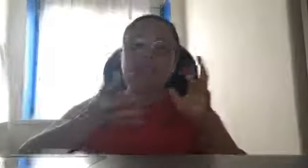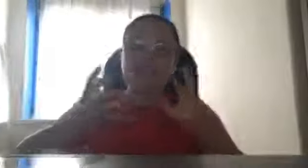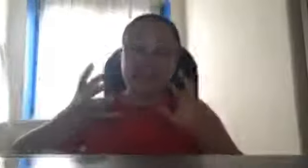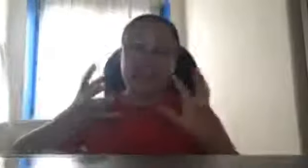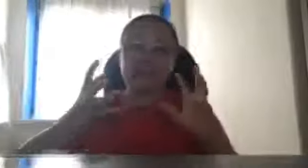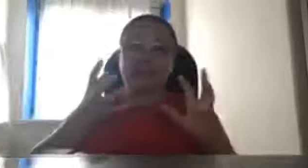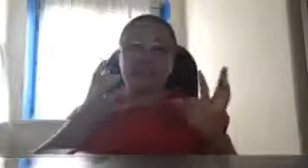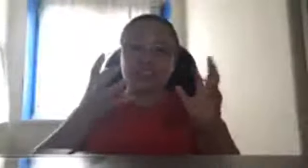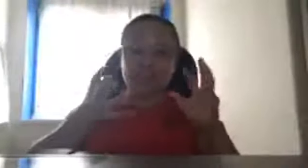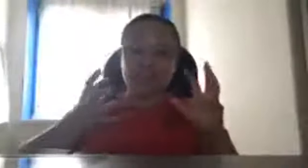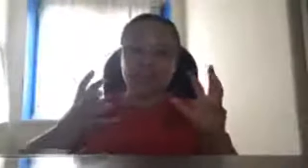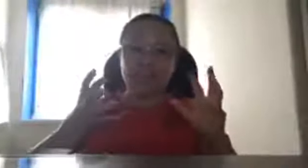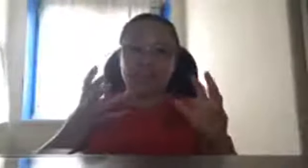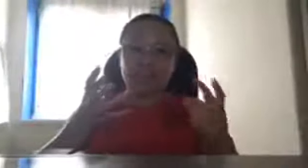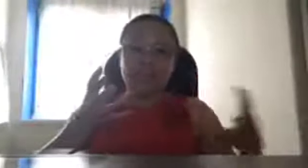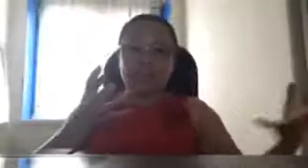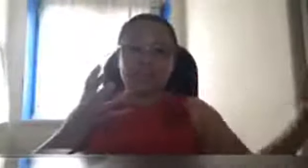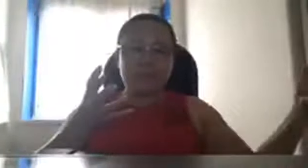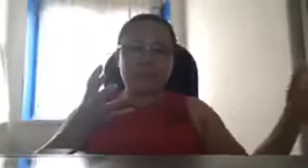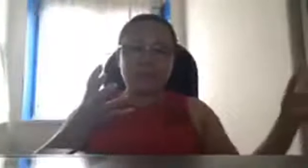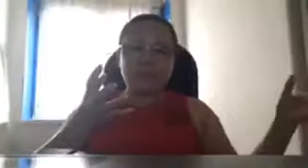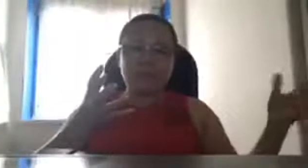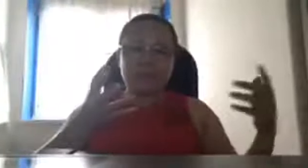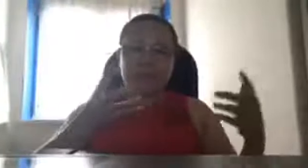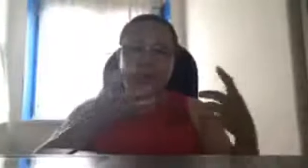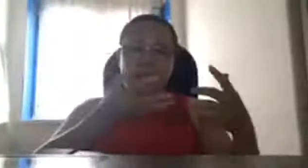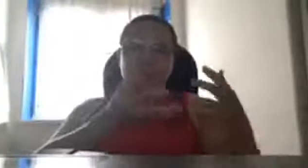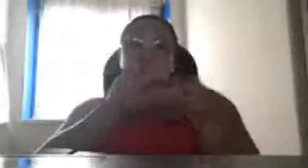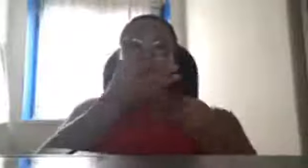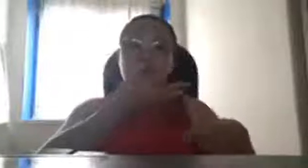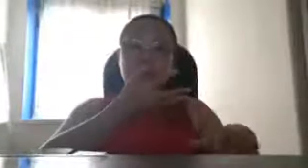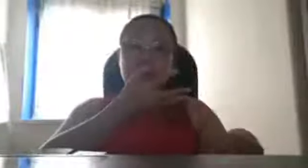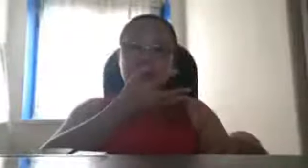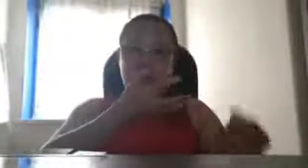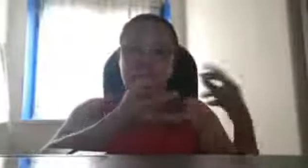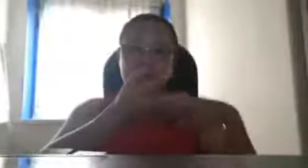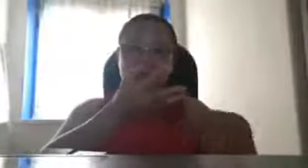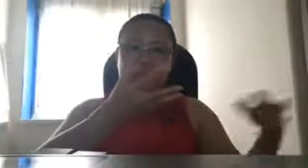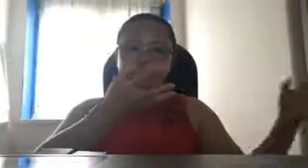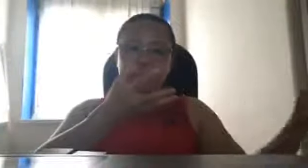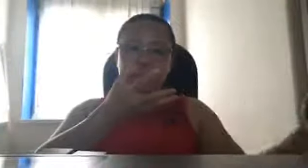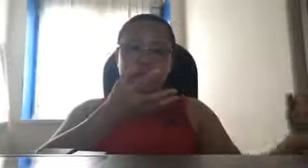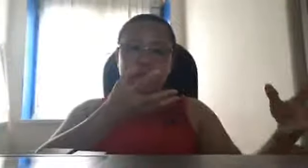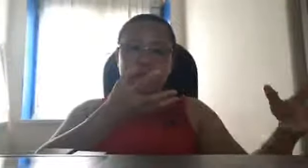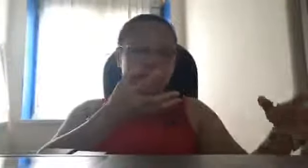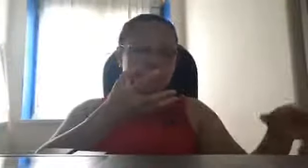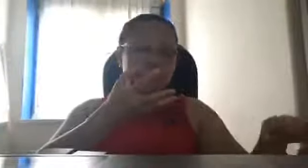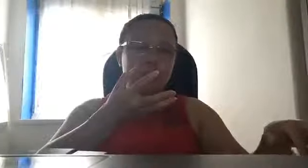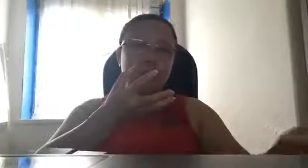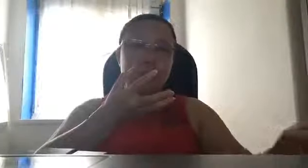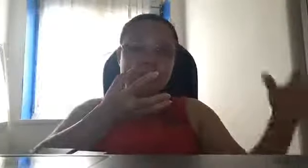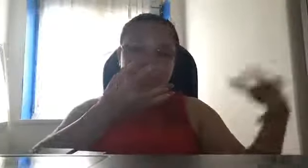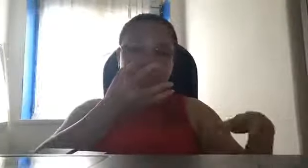detect ang China na mayroong underwater mayroong pumapasok na submarine